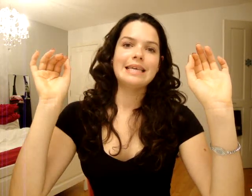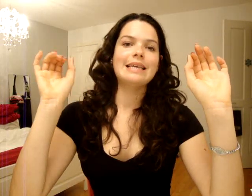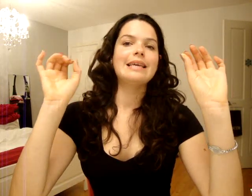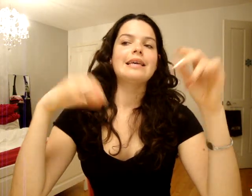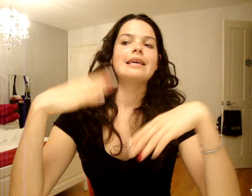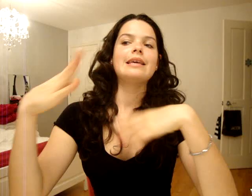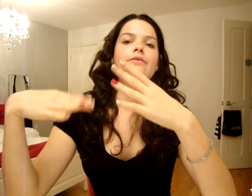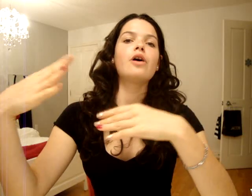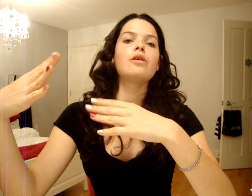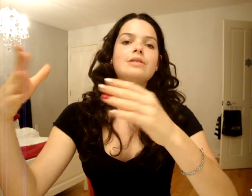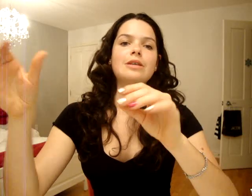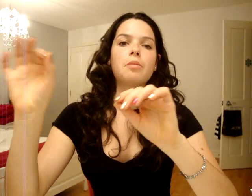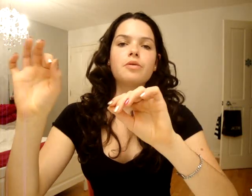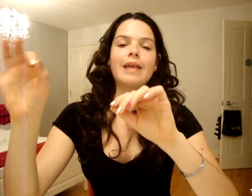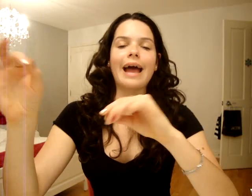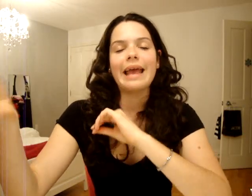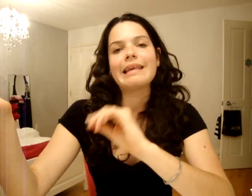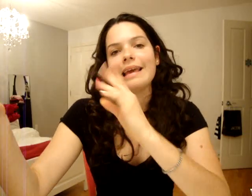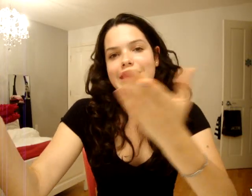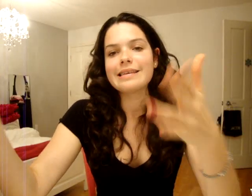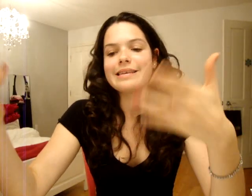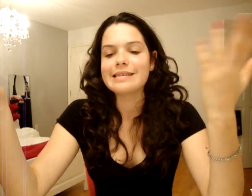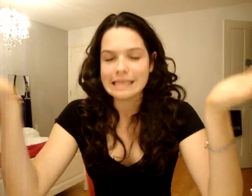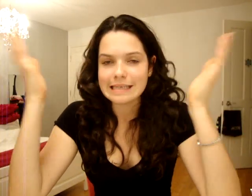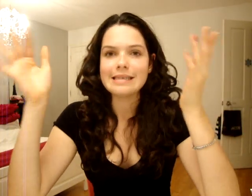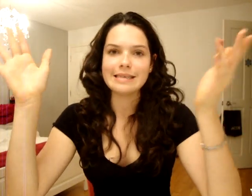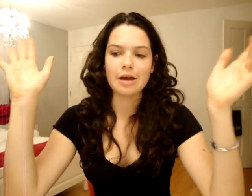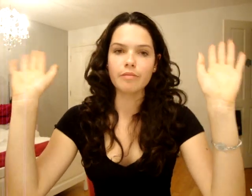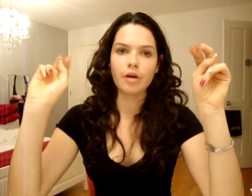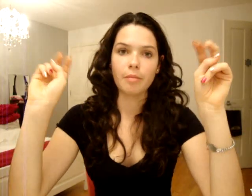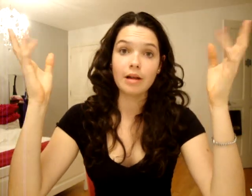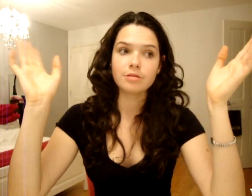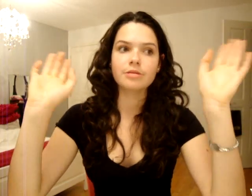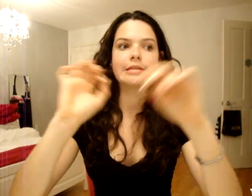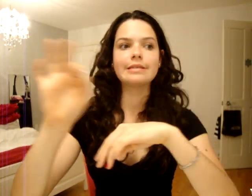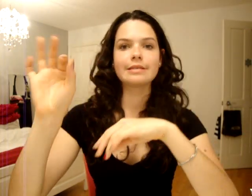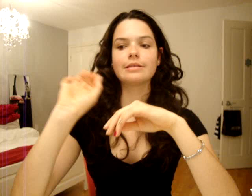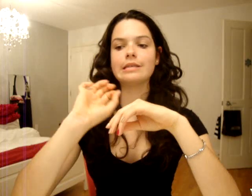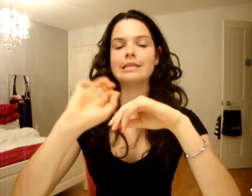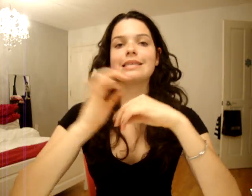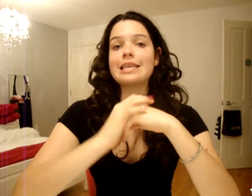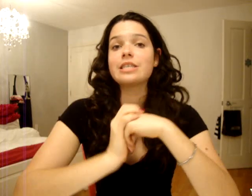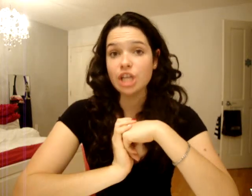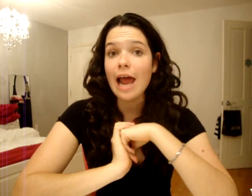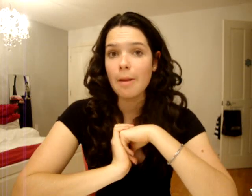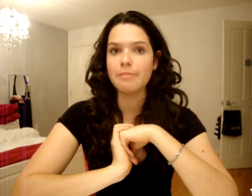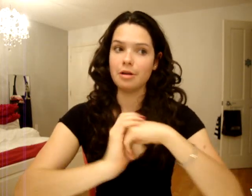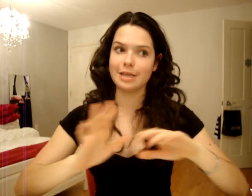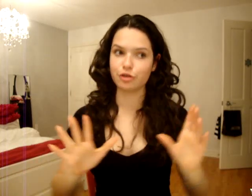veulent aussi un peu tarnaquer. sais, c'est comme normal, genre. C'est cher, le pinball. OK, genre,